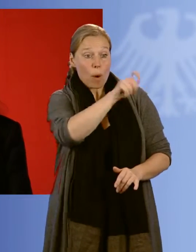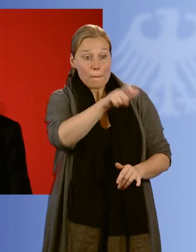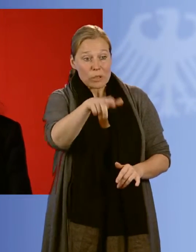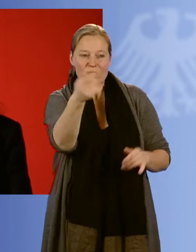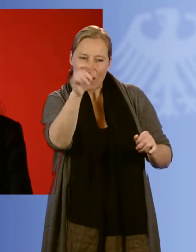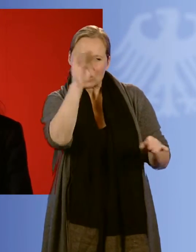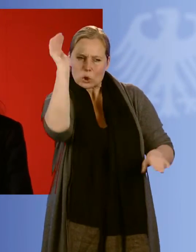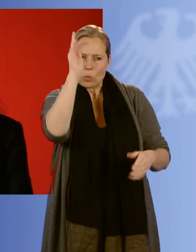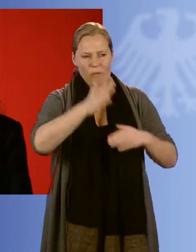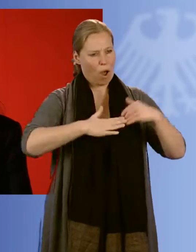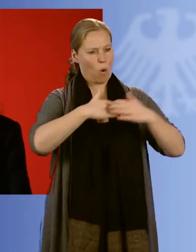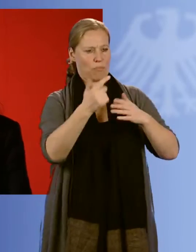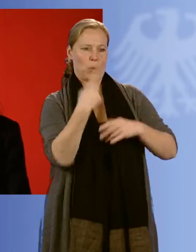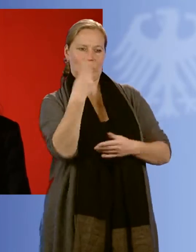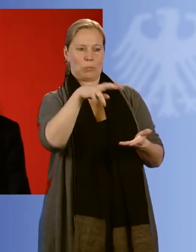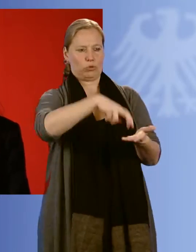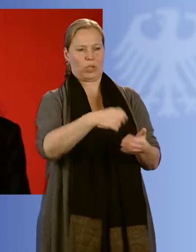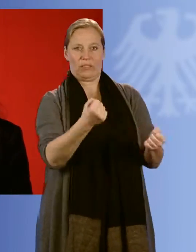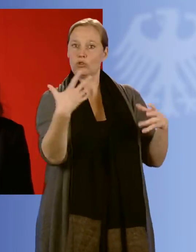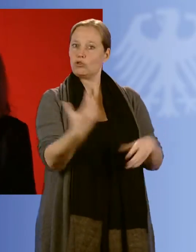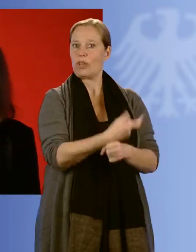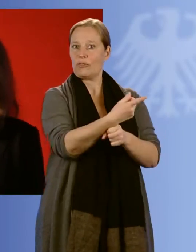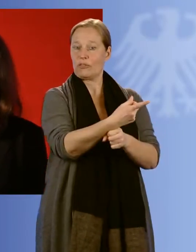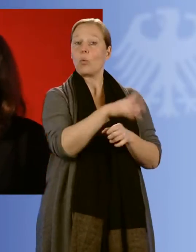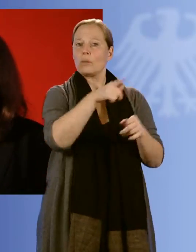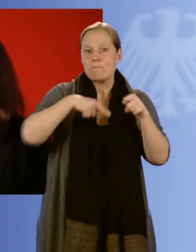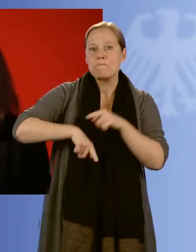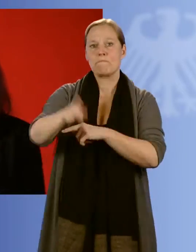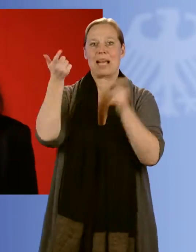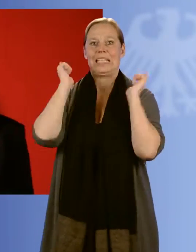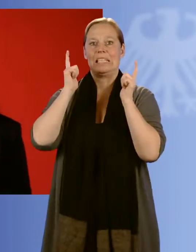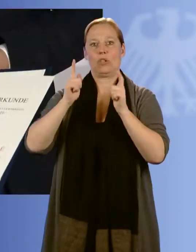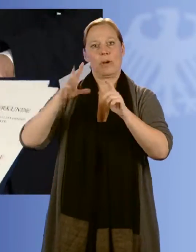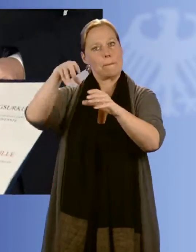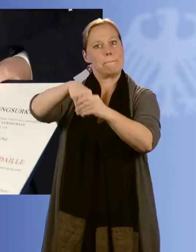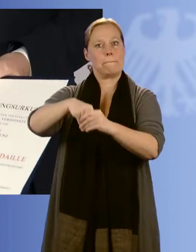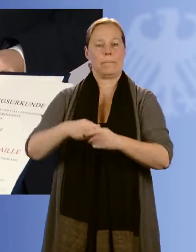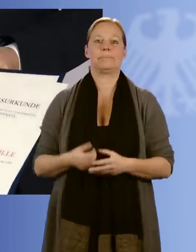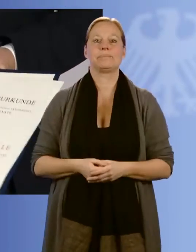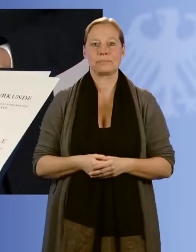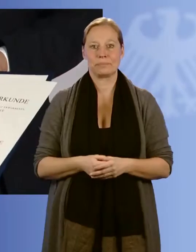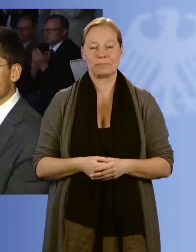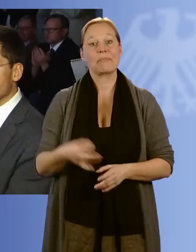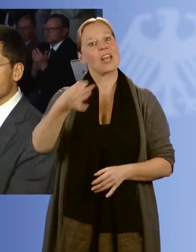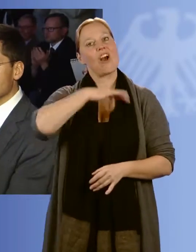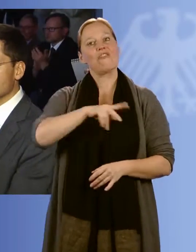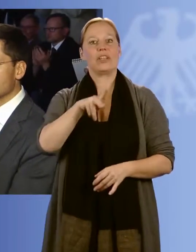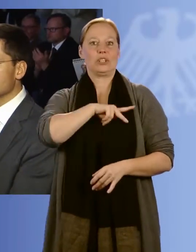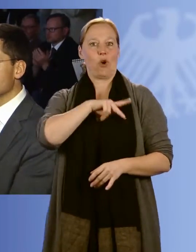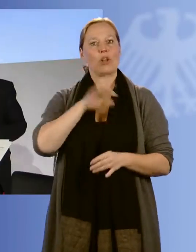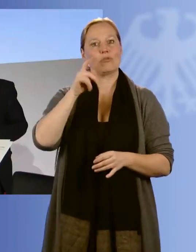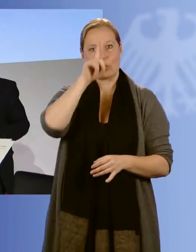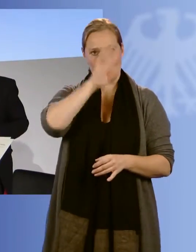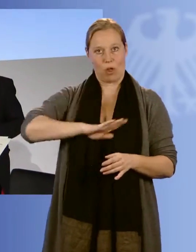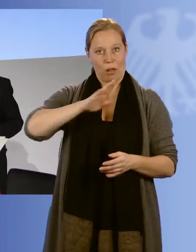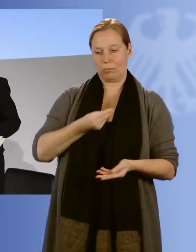Zukunft aufbauen können und wie sie einen Platz in unserer Gesellschaft finden können. Der Verdienstorden der Bundesrepublik Deutschland